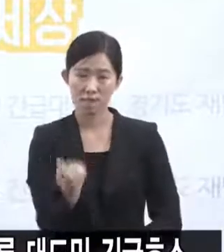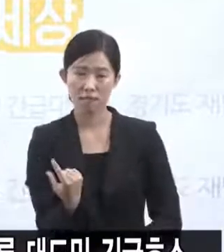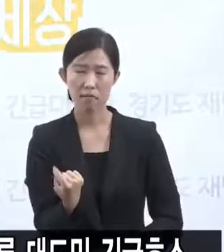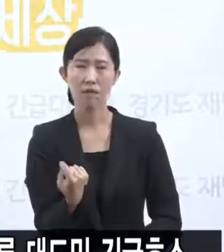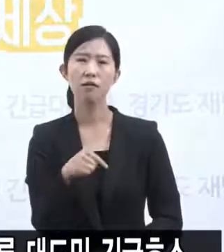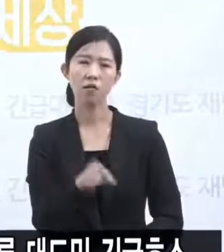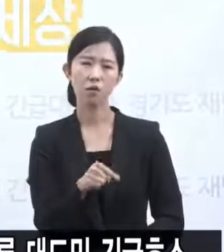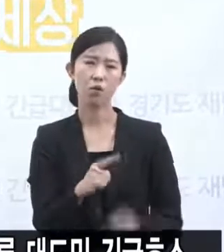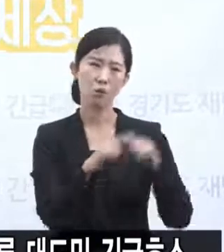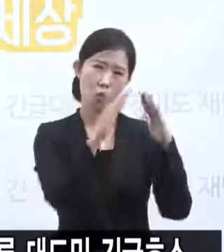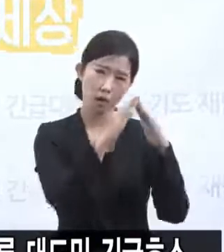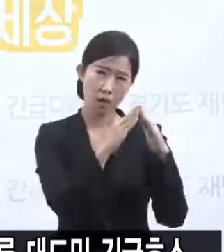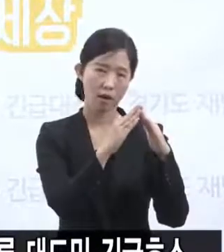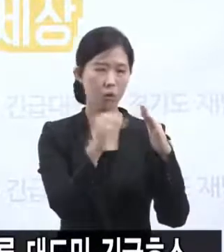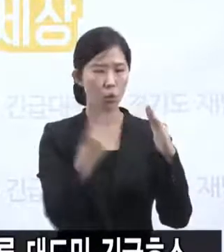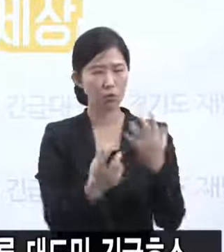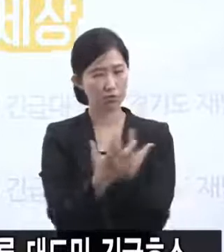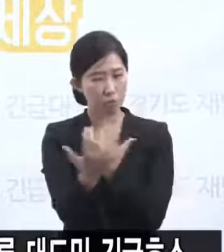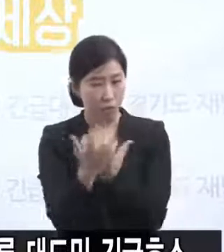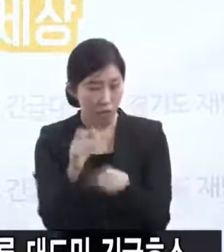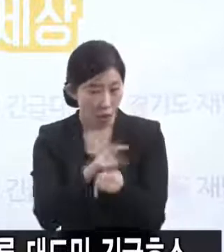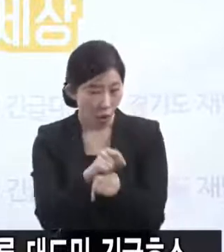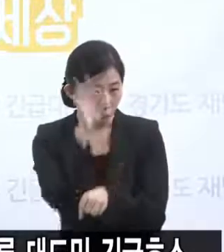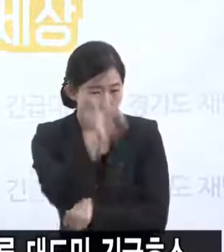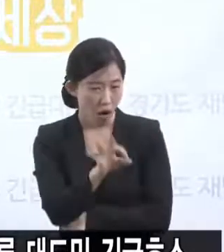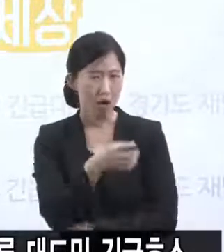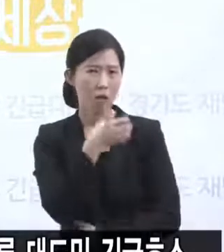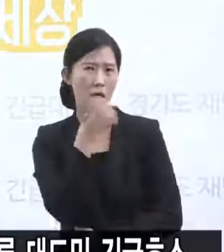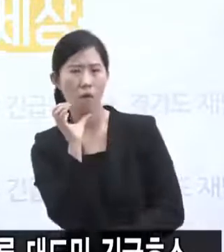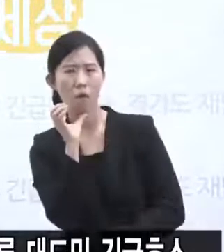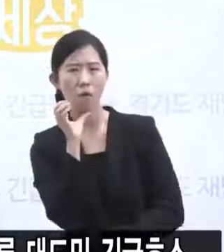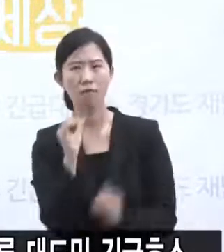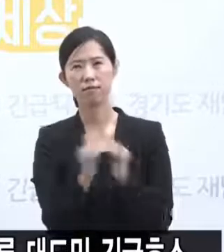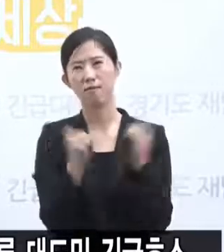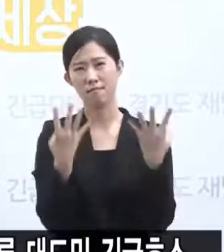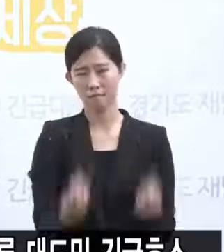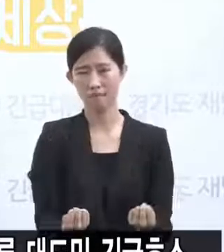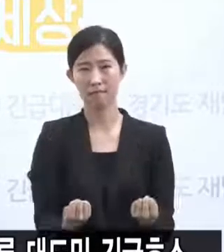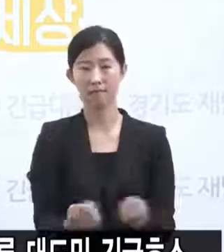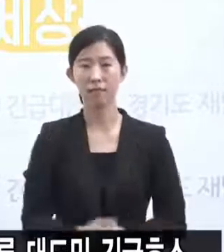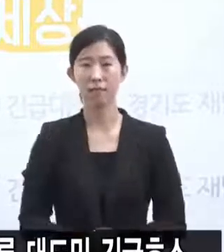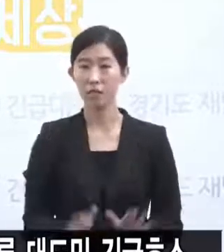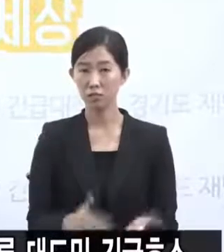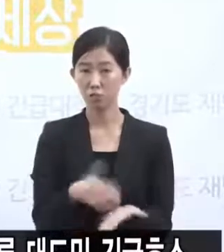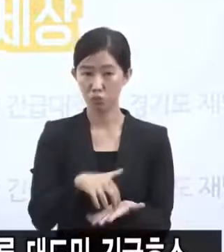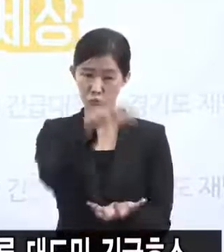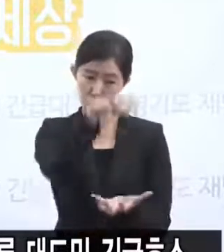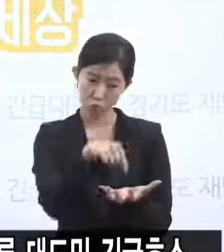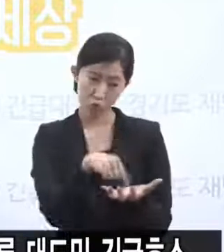고령자 비중이 유난히 높습니다. 통계가 말해주듯이 고령자는